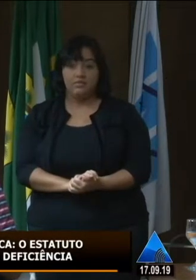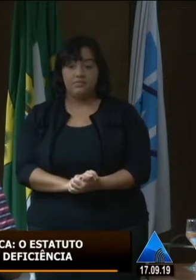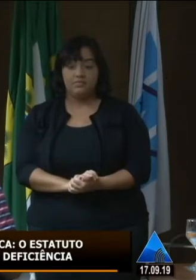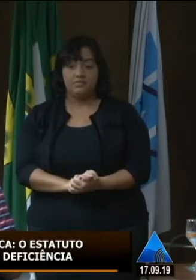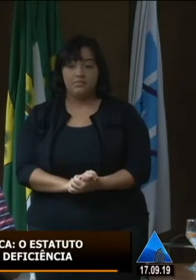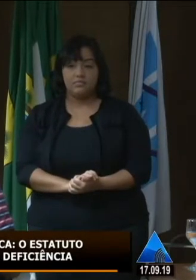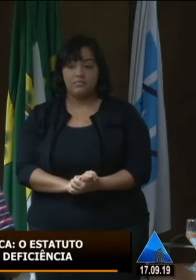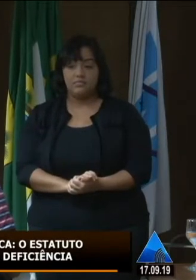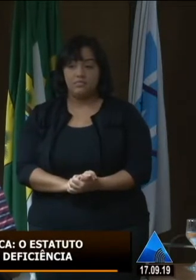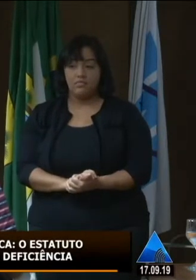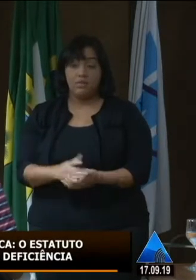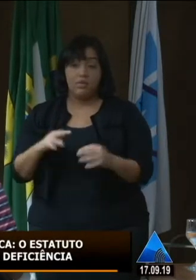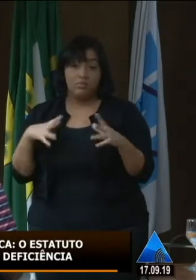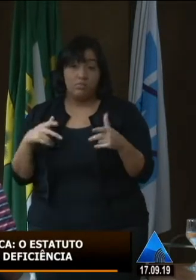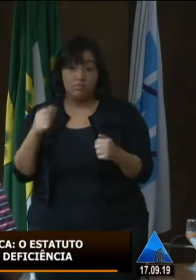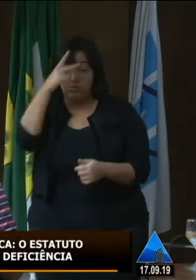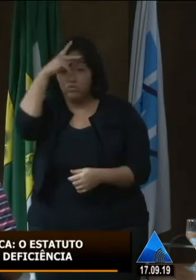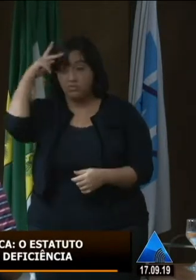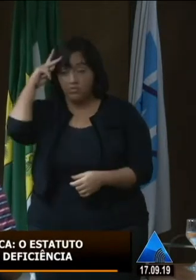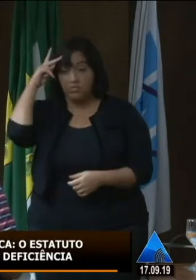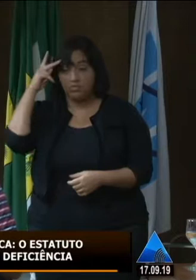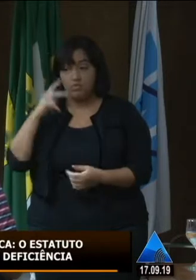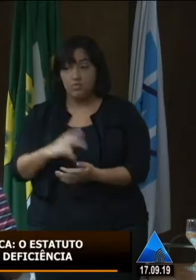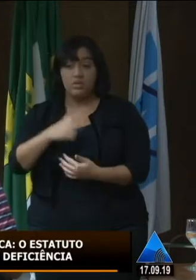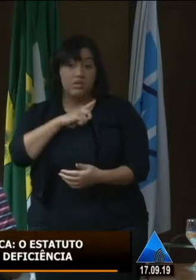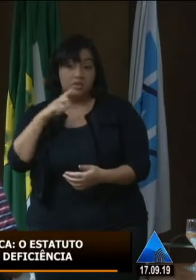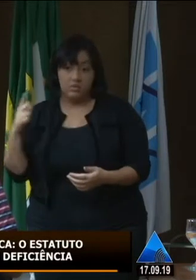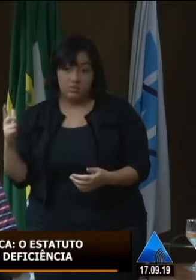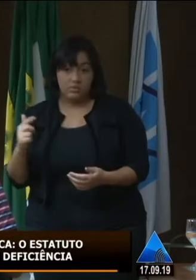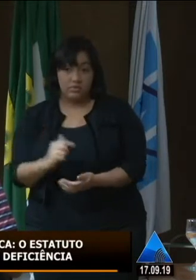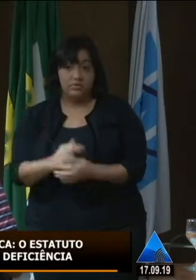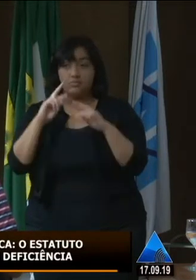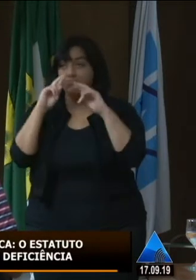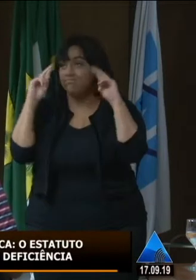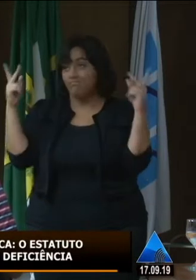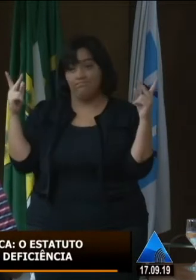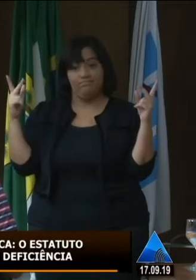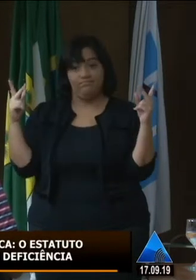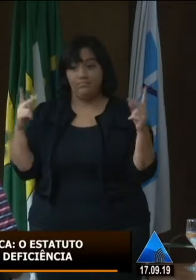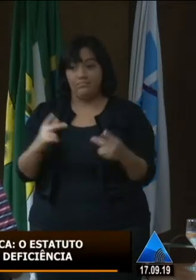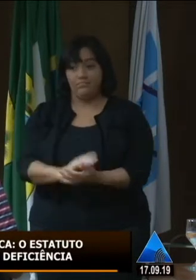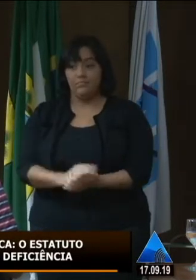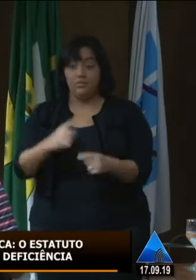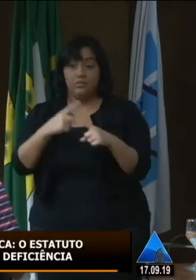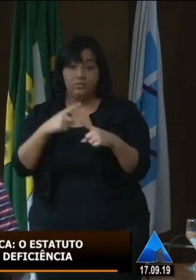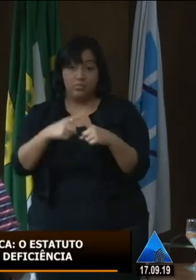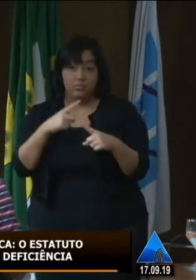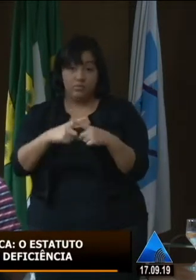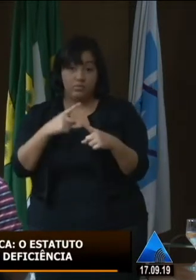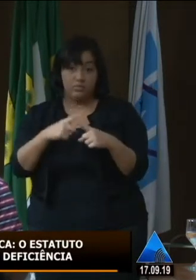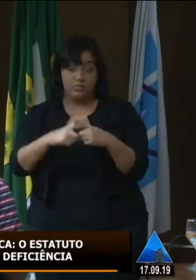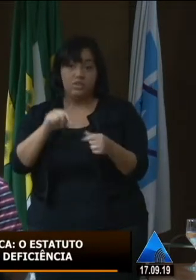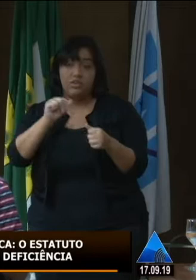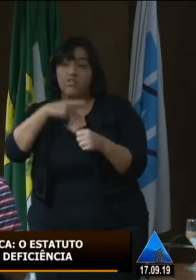que muitos se enganam, mas que não tem uma realidade tão diferente da nossa, porque pintam muitas vezes o